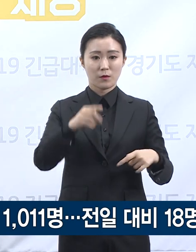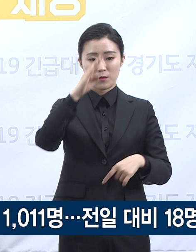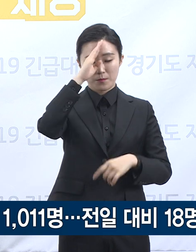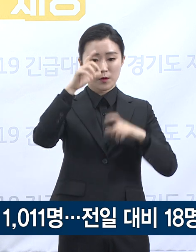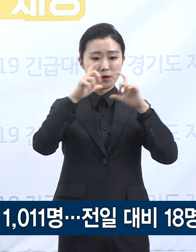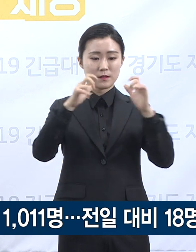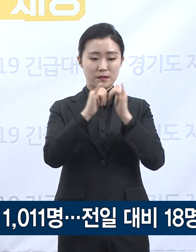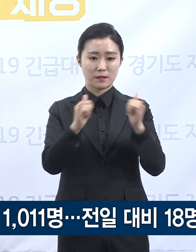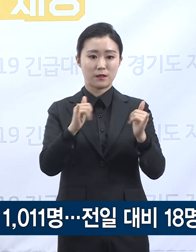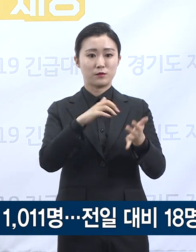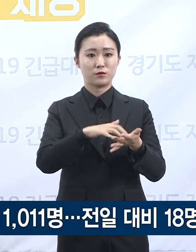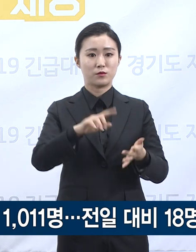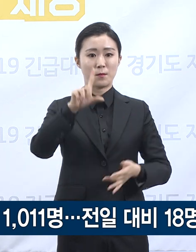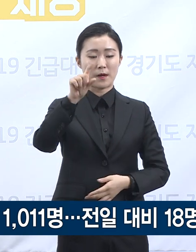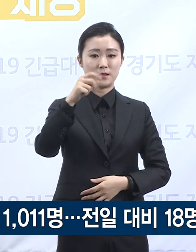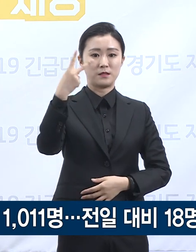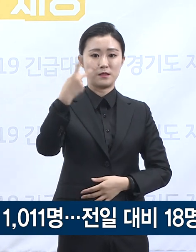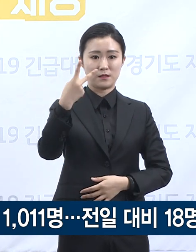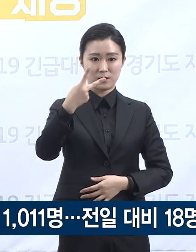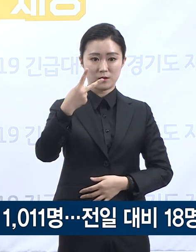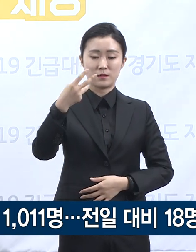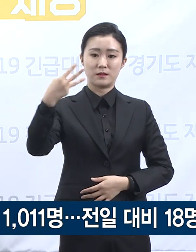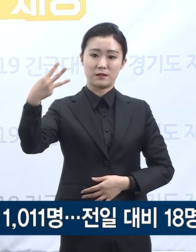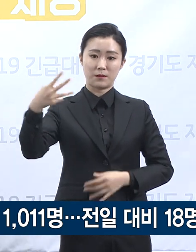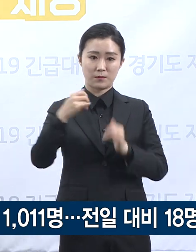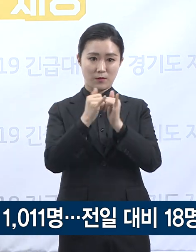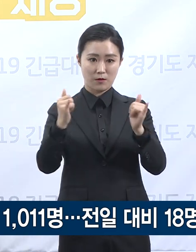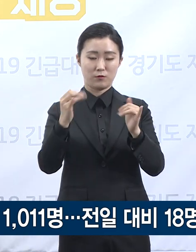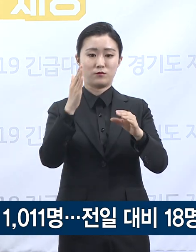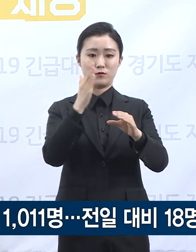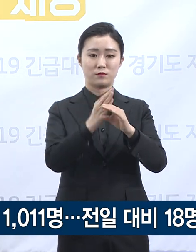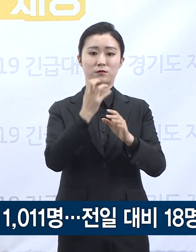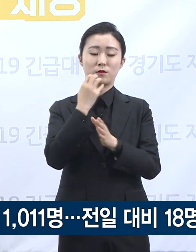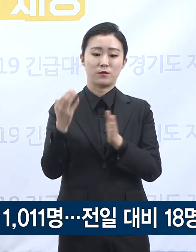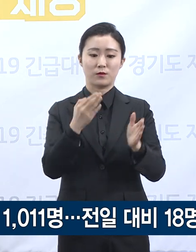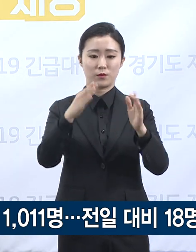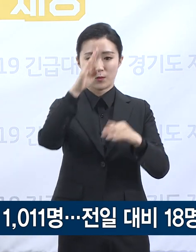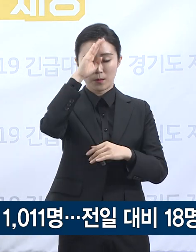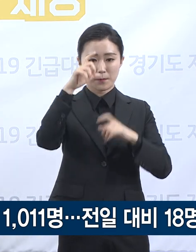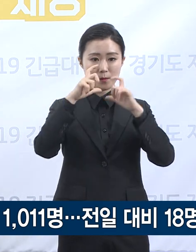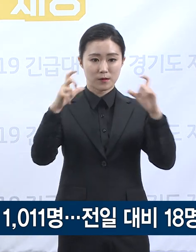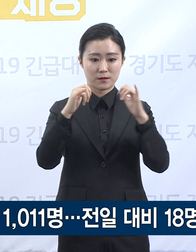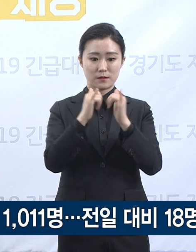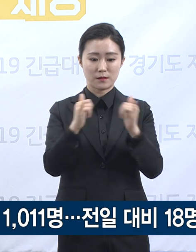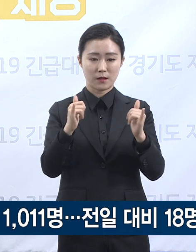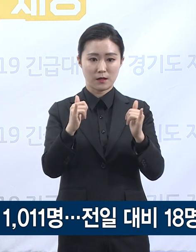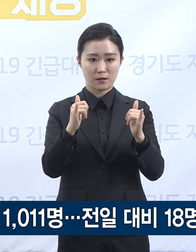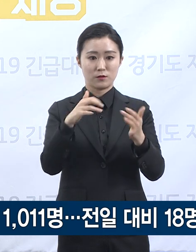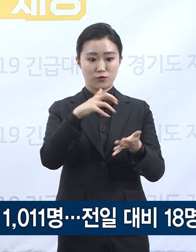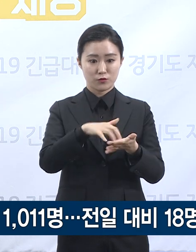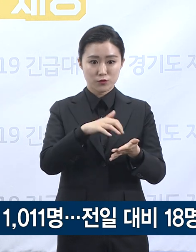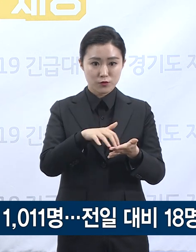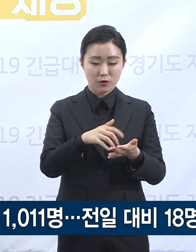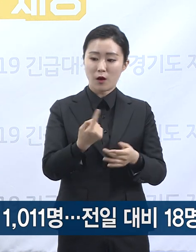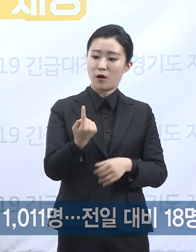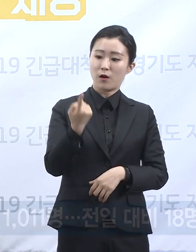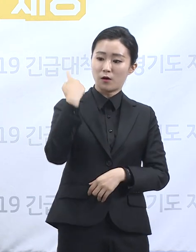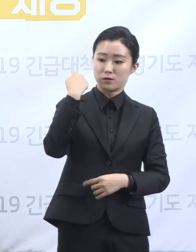,003명이며 이 중 경기도 확진자 수는 전일 오전 0시 대비 18명이 증가한 총 1